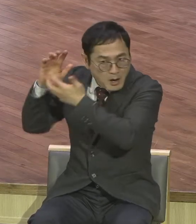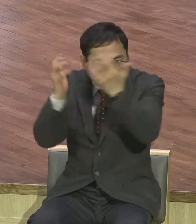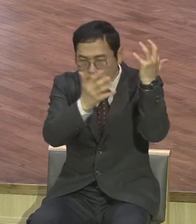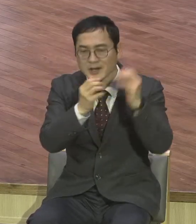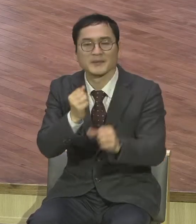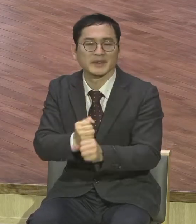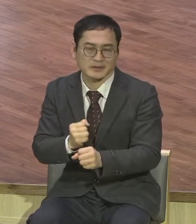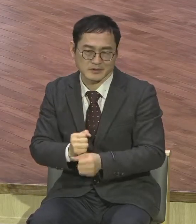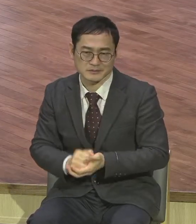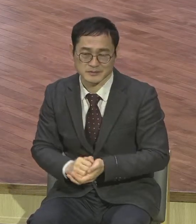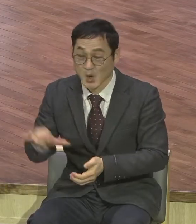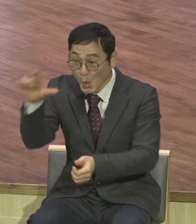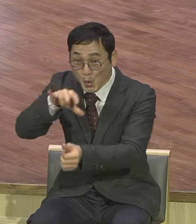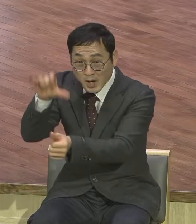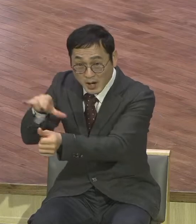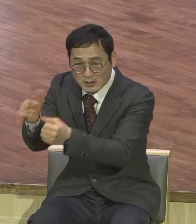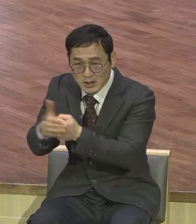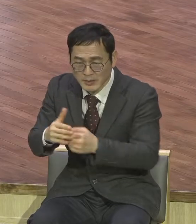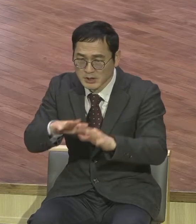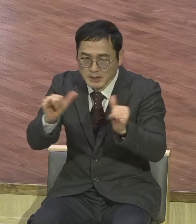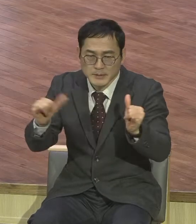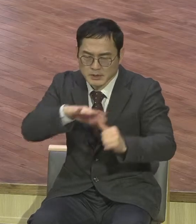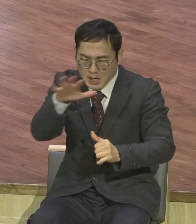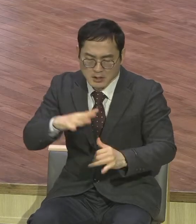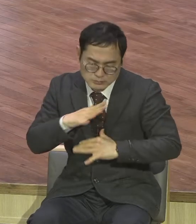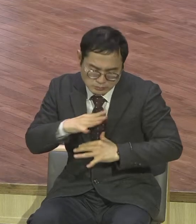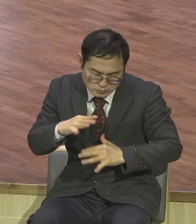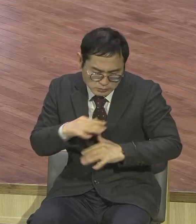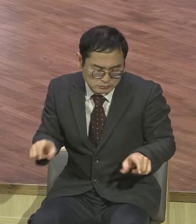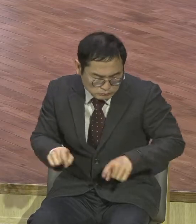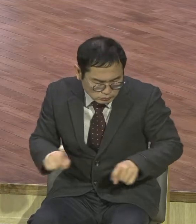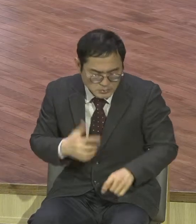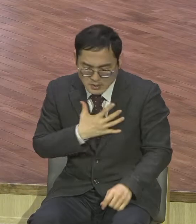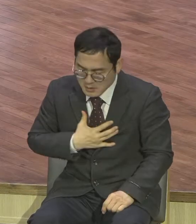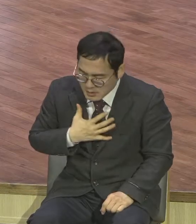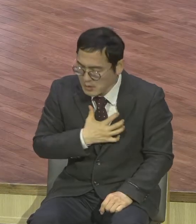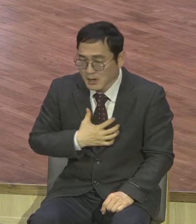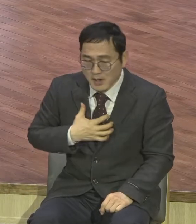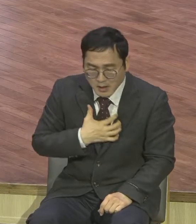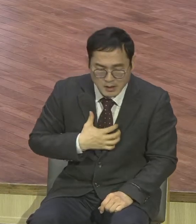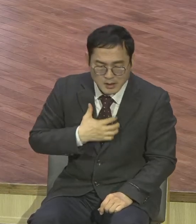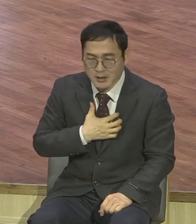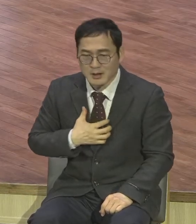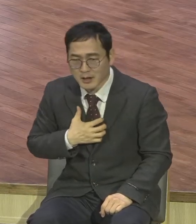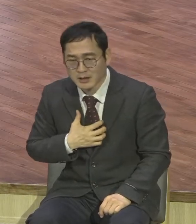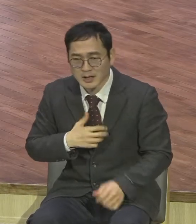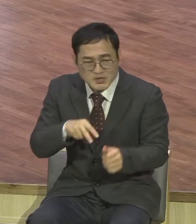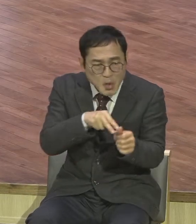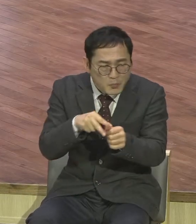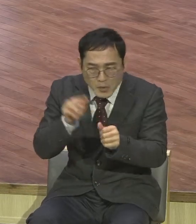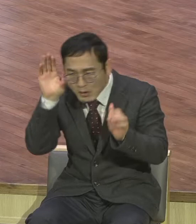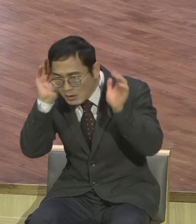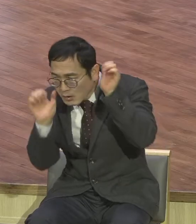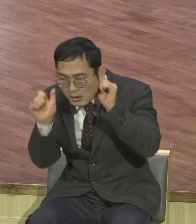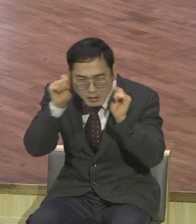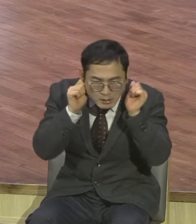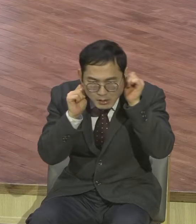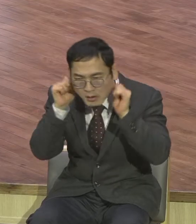공포감이 막 그냥 불안감이 생기면서 다양한 인포데믹이 막 정보를 통해 막 나오고